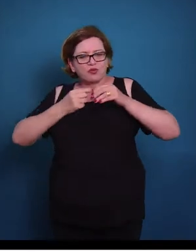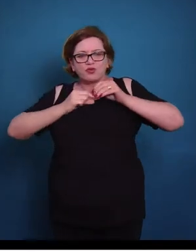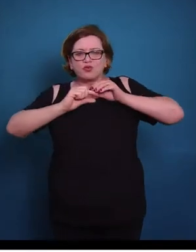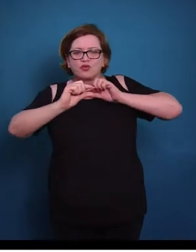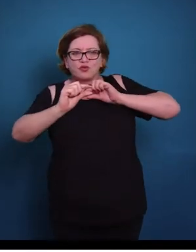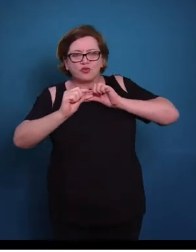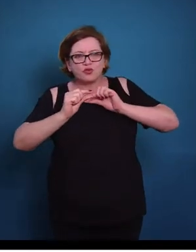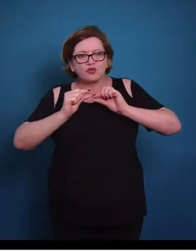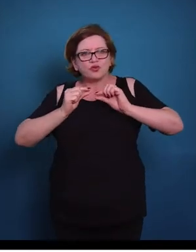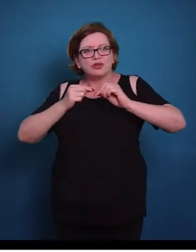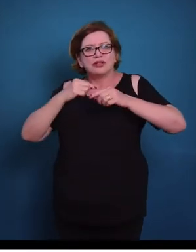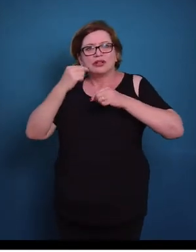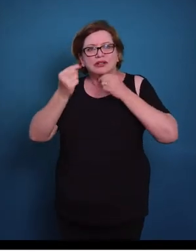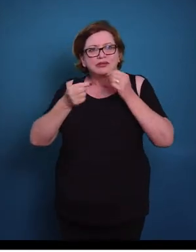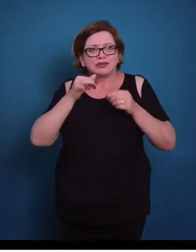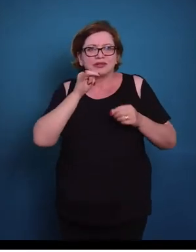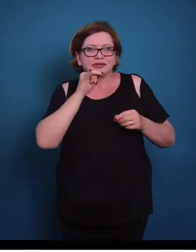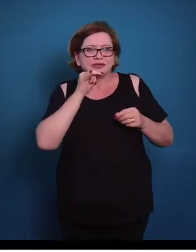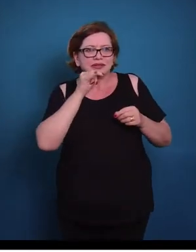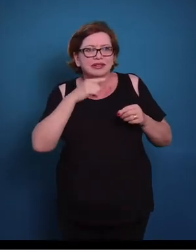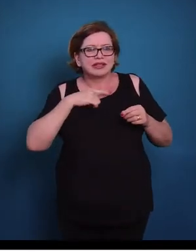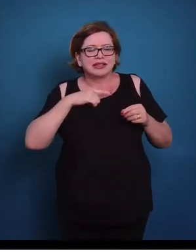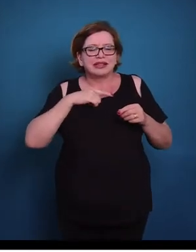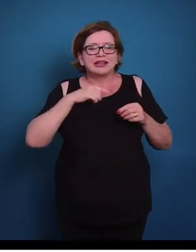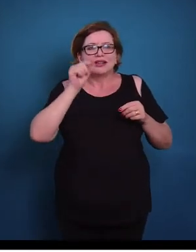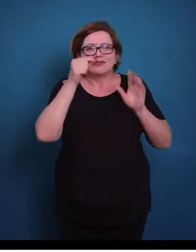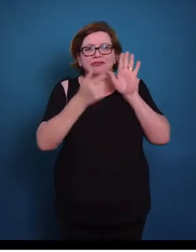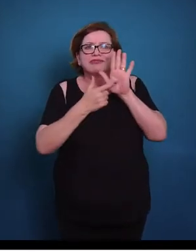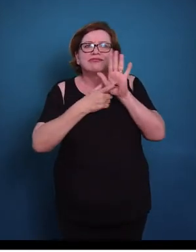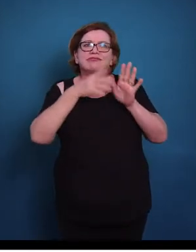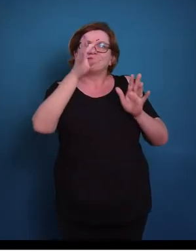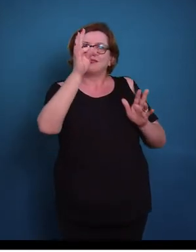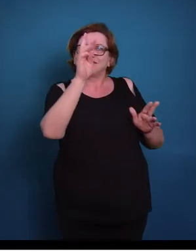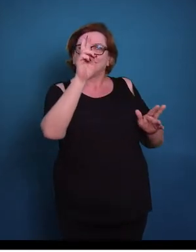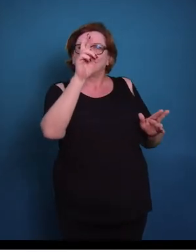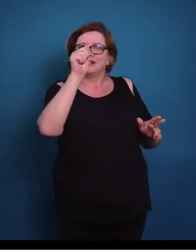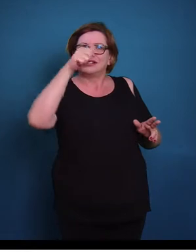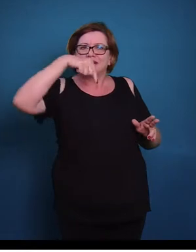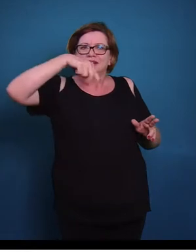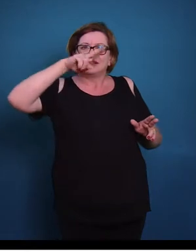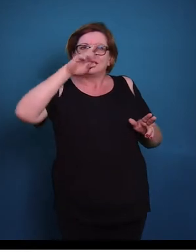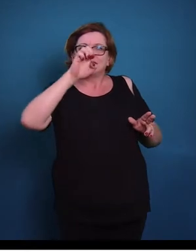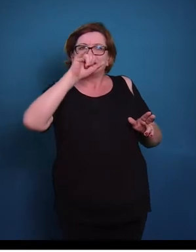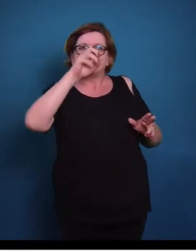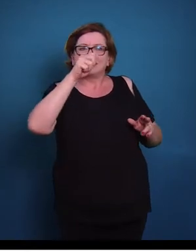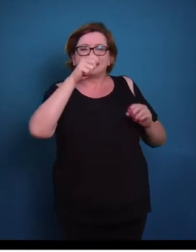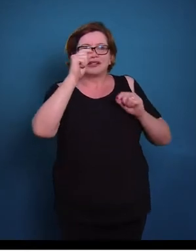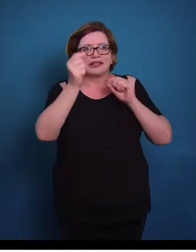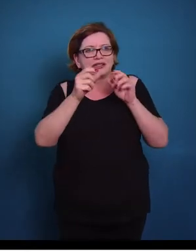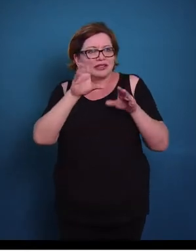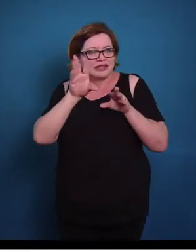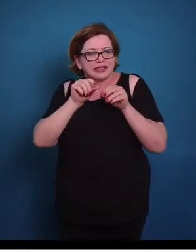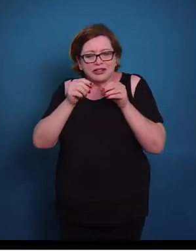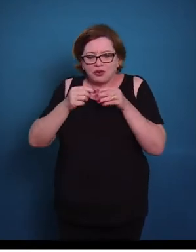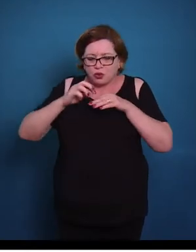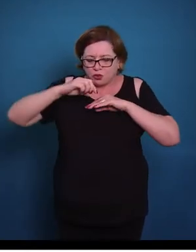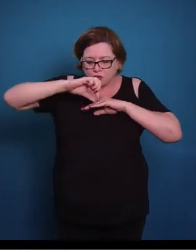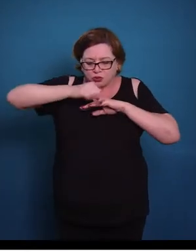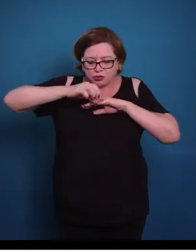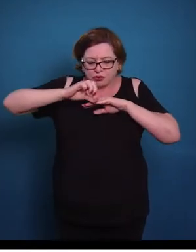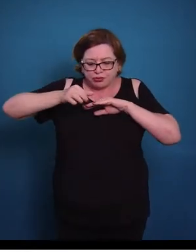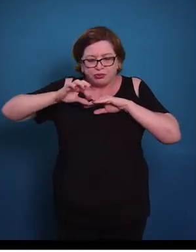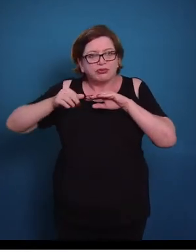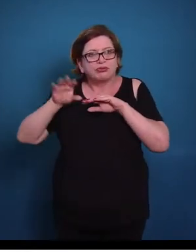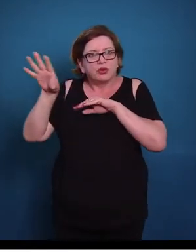como, por exemplo, aqui nós temos um corte da traqueia. Então na traqueia nós temos um tecido epitelial que ele é ciliado. Então ele